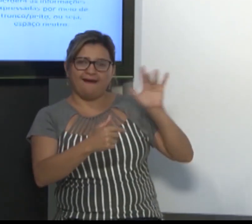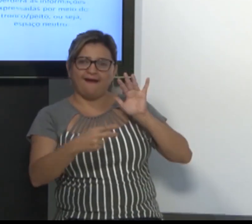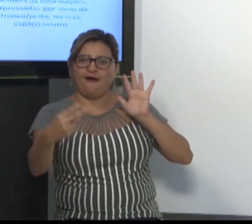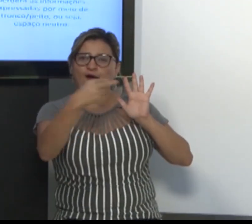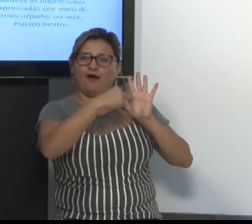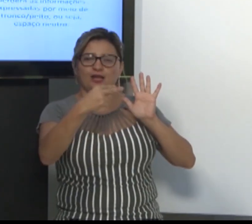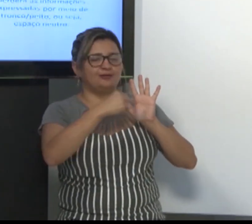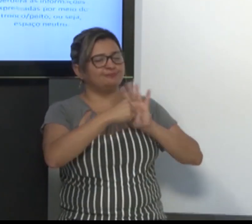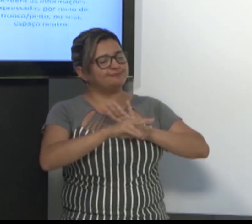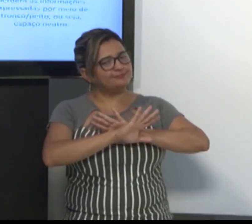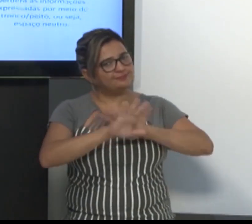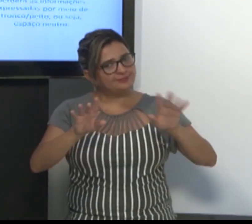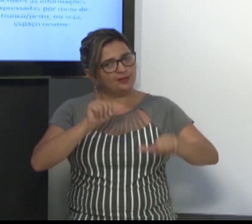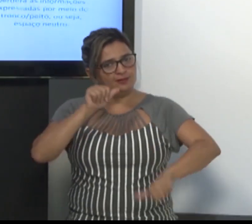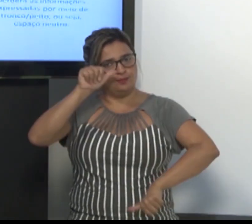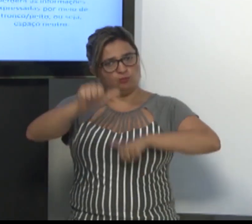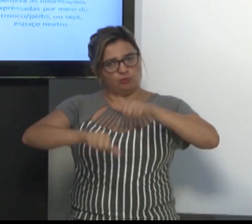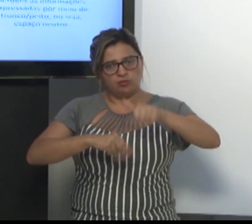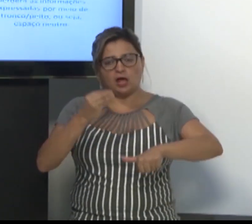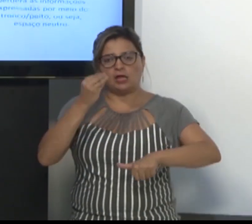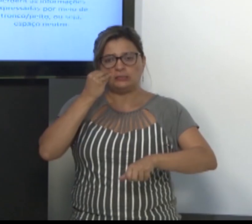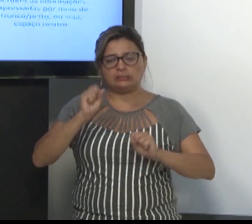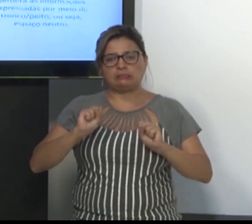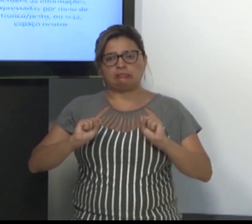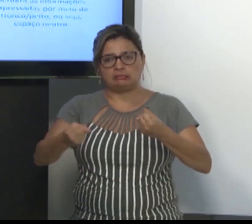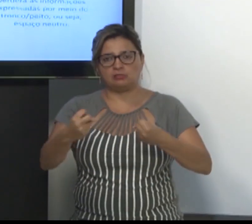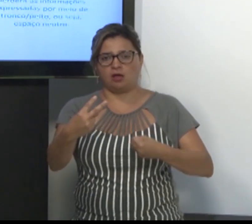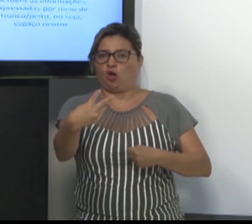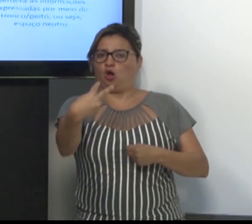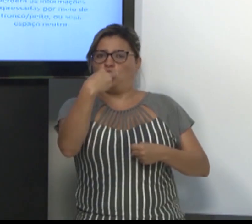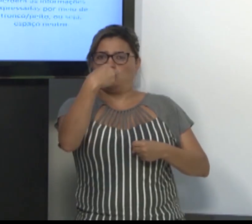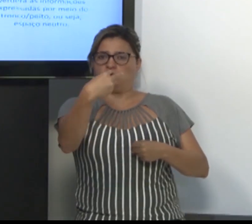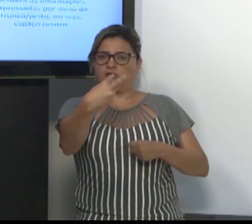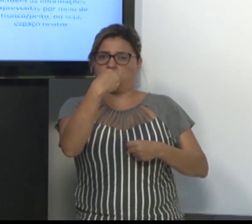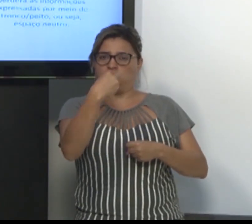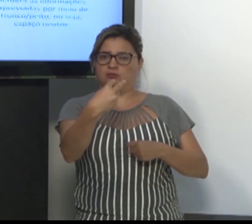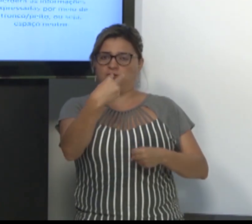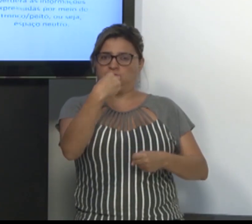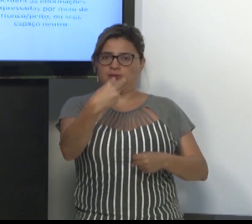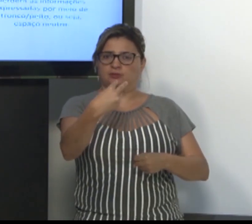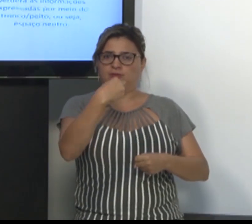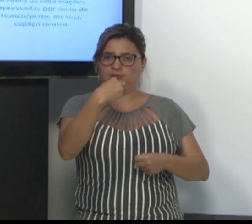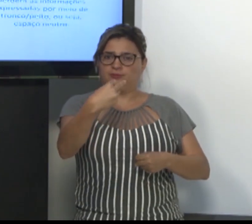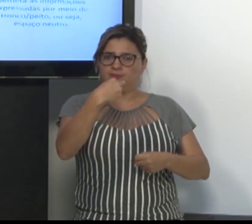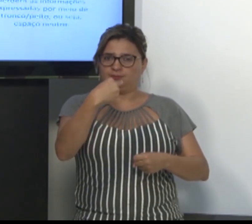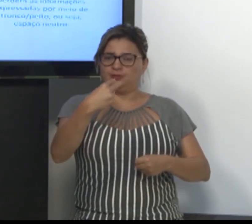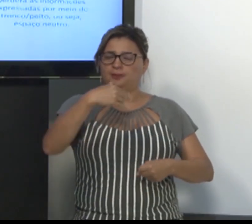é em frente ao tronco. O ouvinte, ele está acostumado muito a olhar a mão.